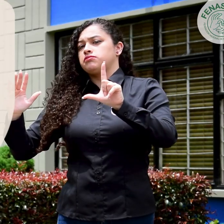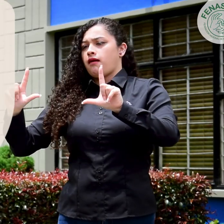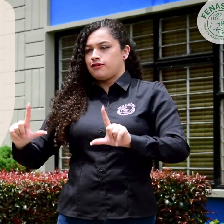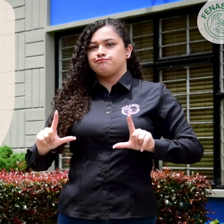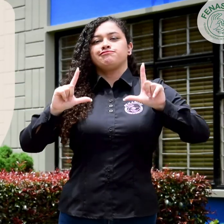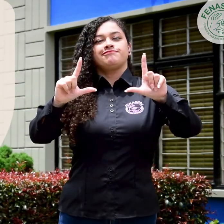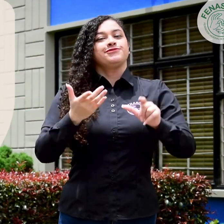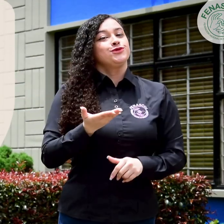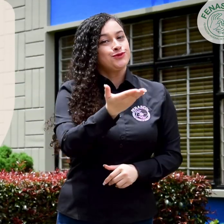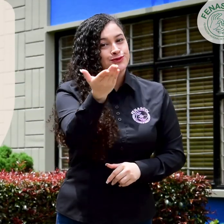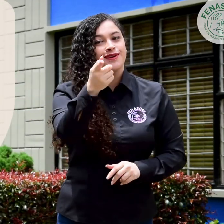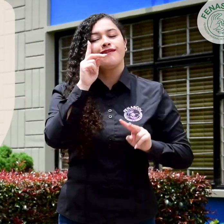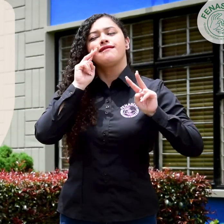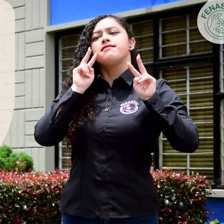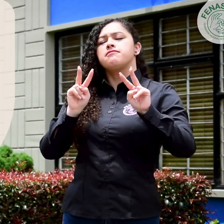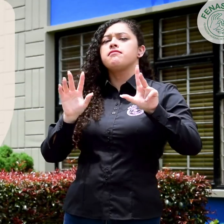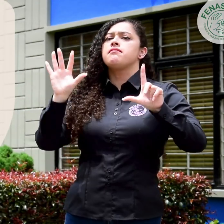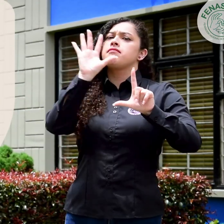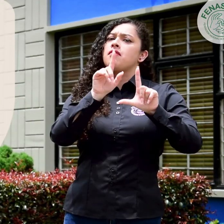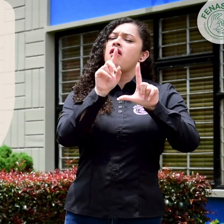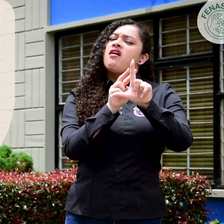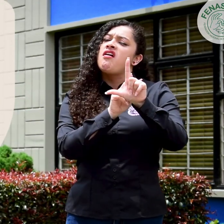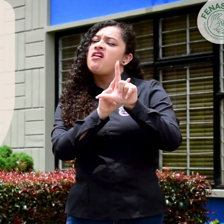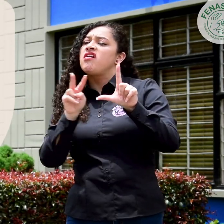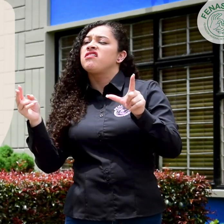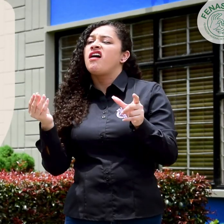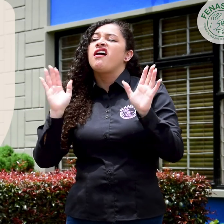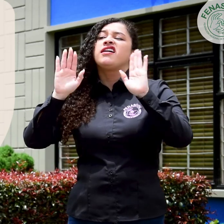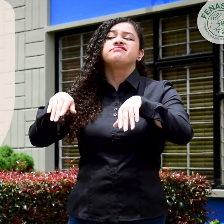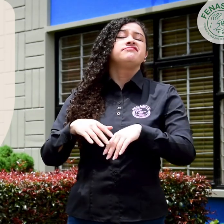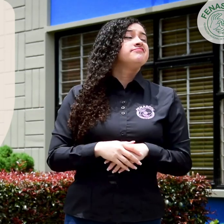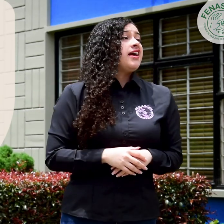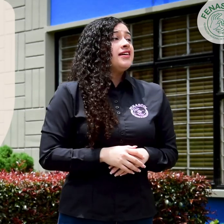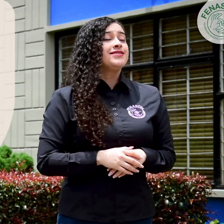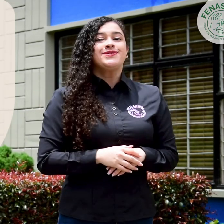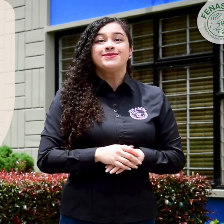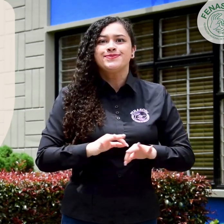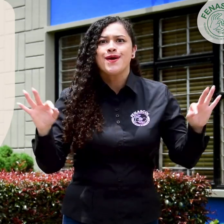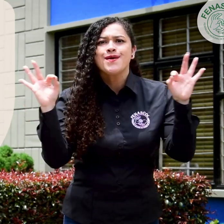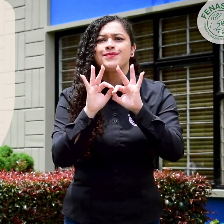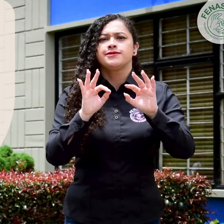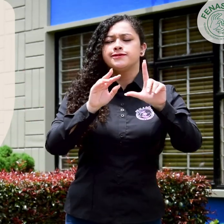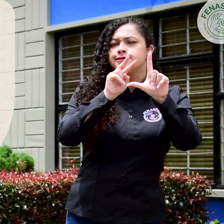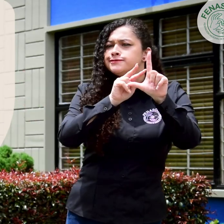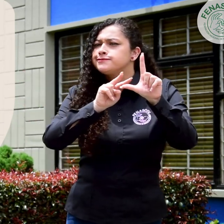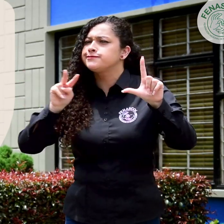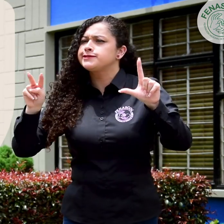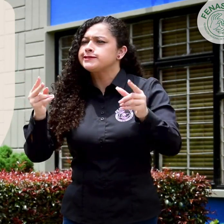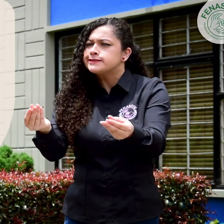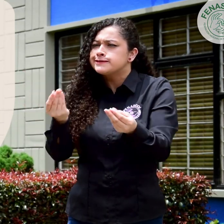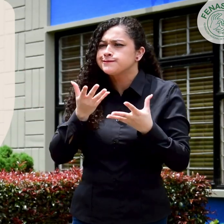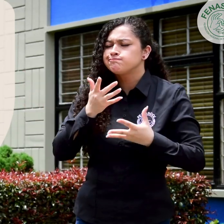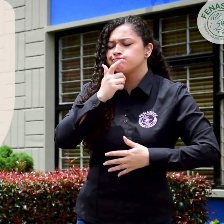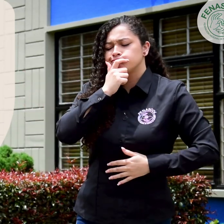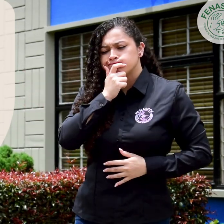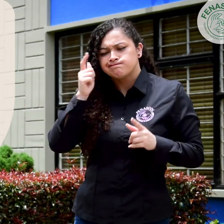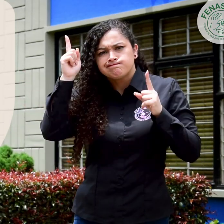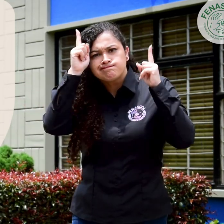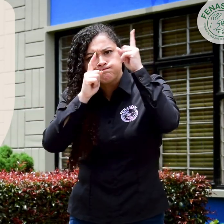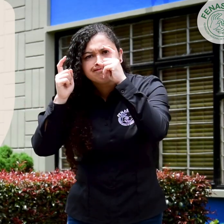Visualízalo detenidamente. Tómalo como un material significativo de estudio. Analízalo para que puedas obtener reflexiones